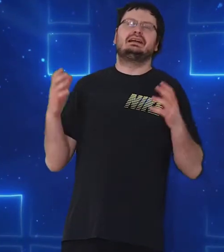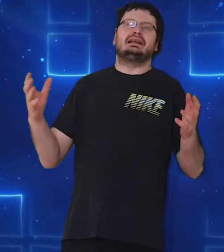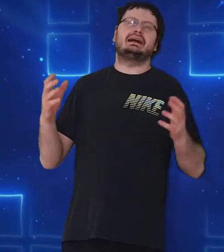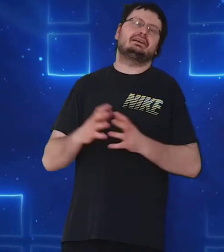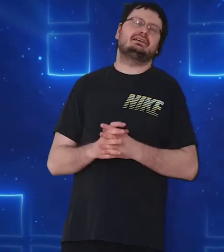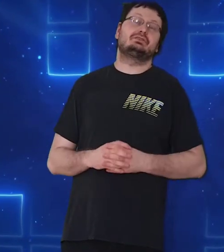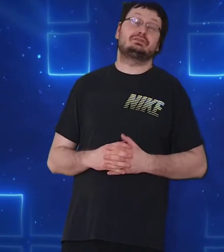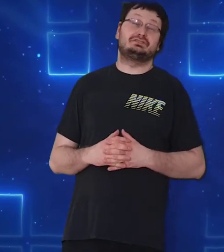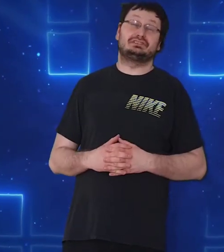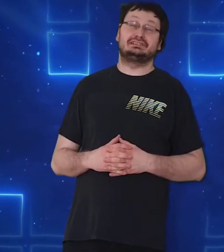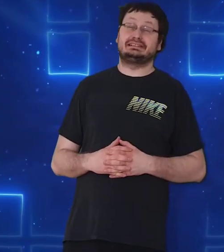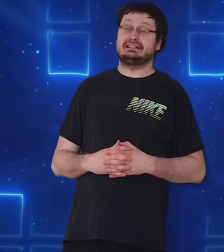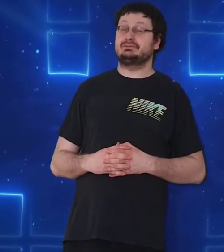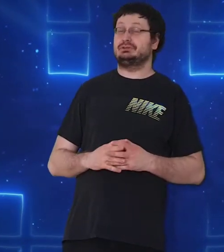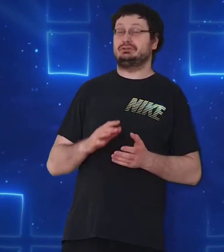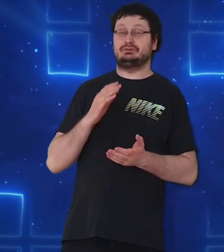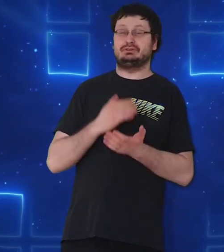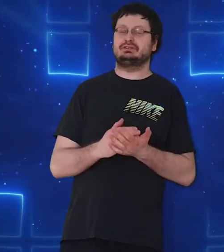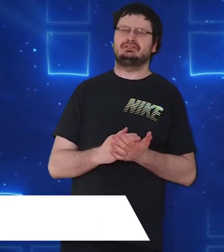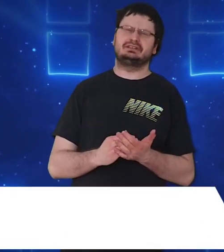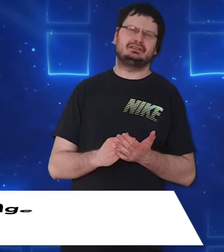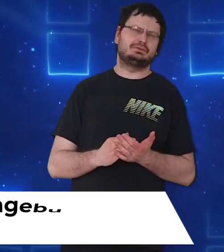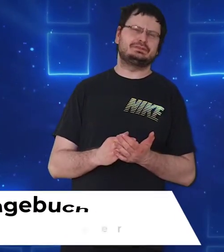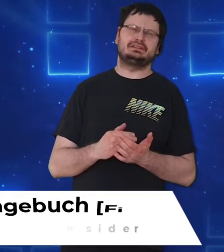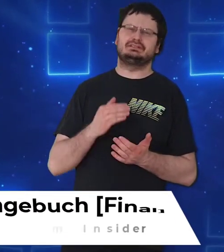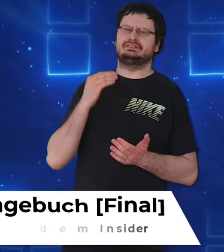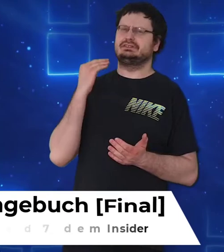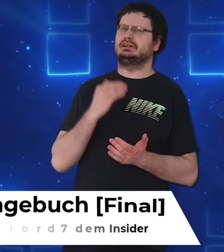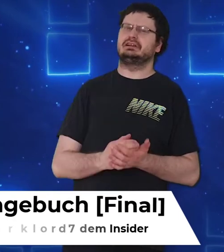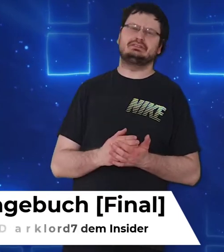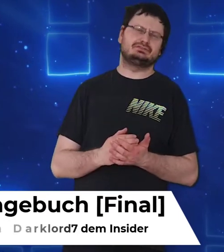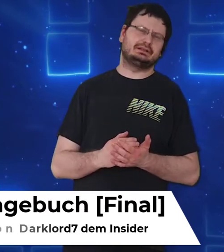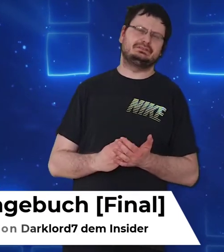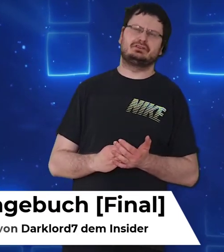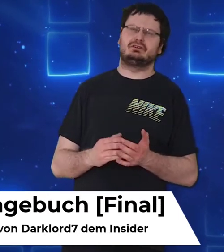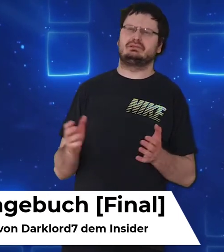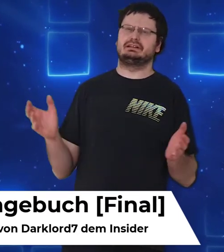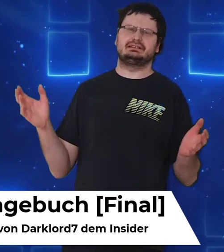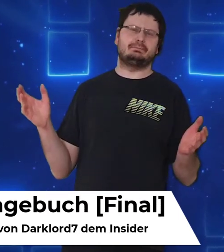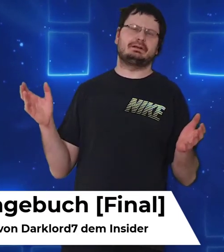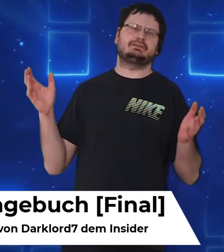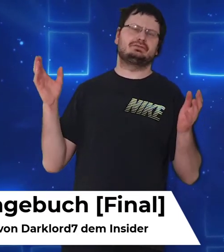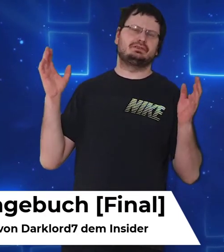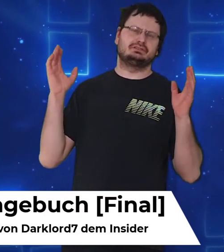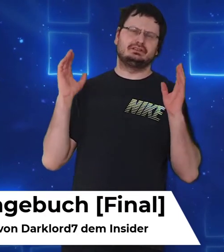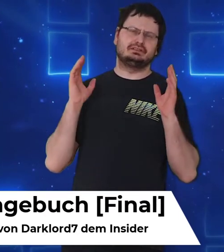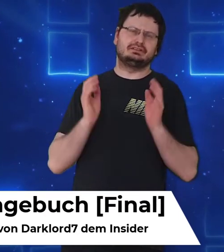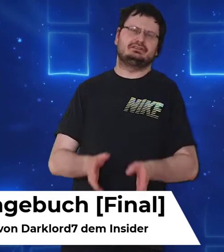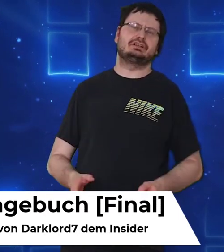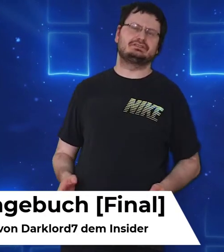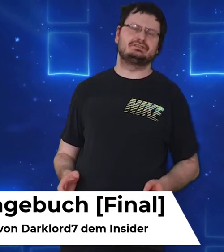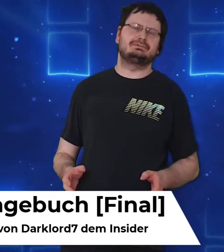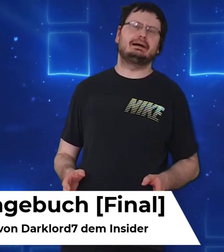Lange Redner, kurzer Sinn, ich dachte mir, ich könnte euch noch aufzählen, dass die Allianz Raids kommen, einen Abklatsch von Injustice 2